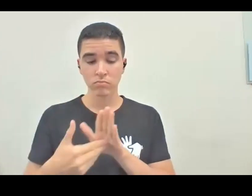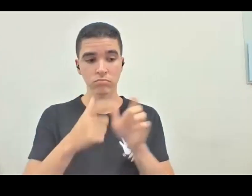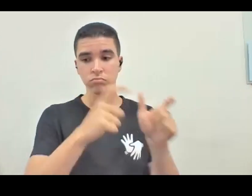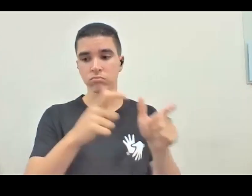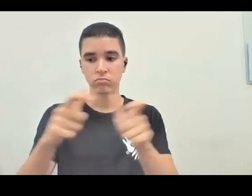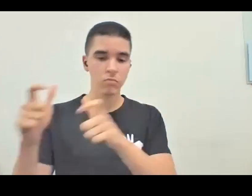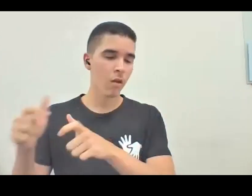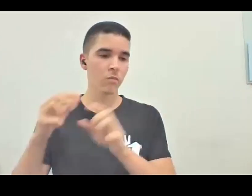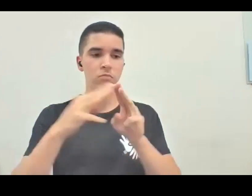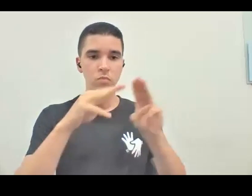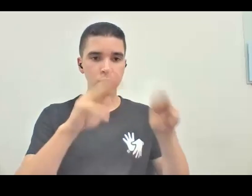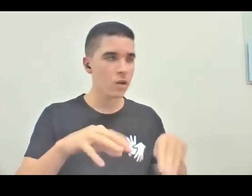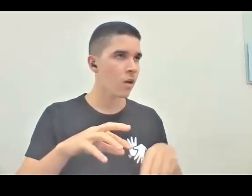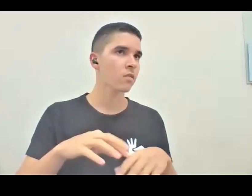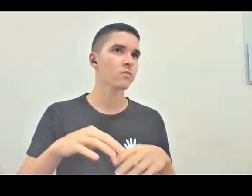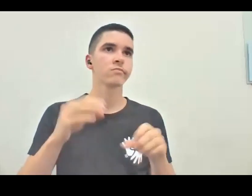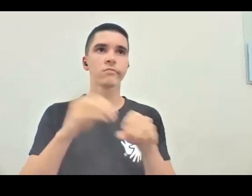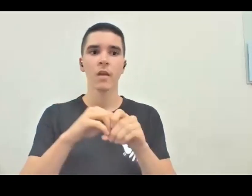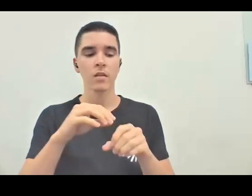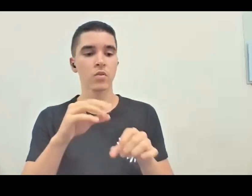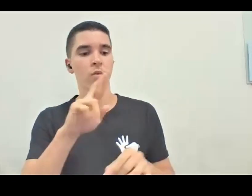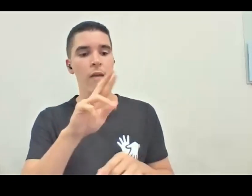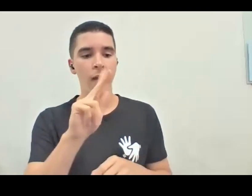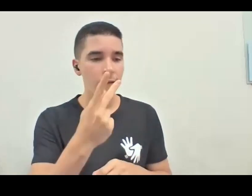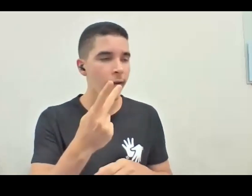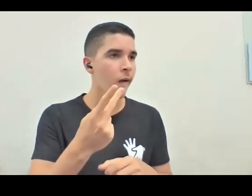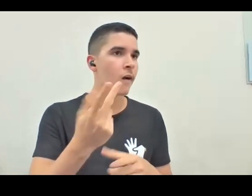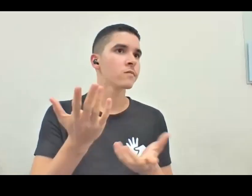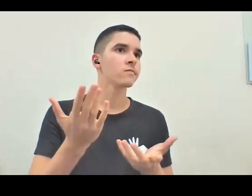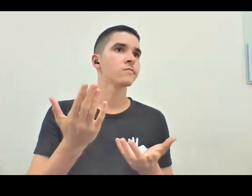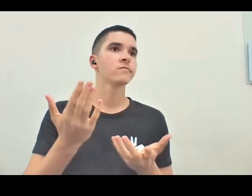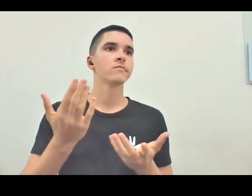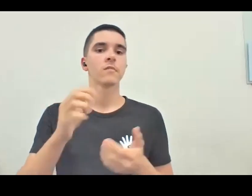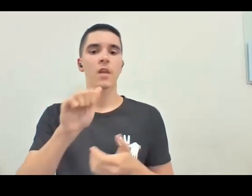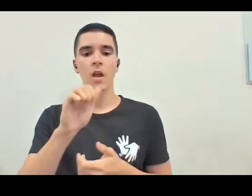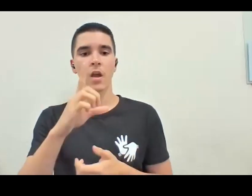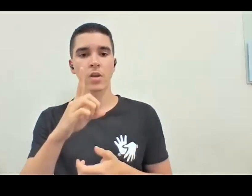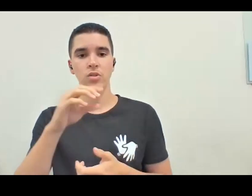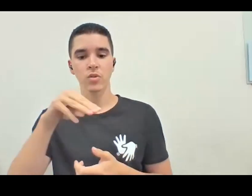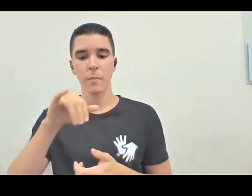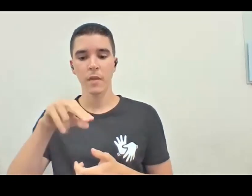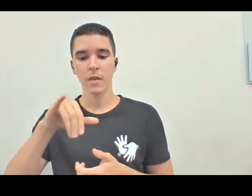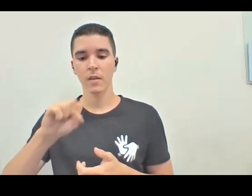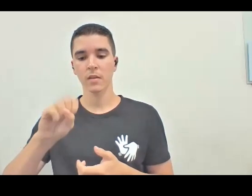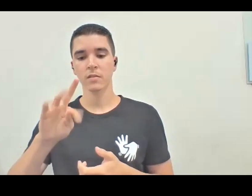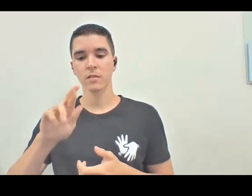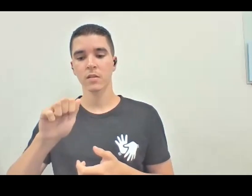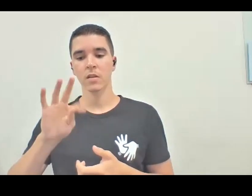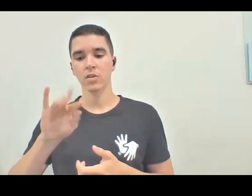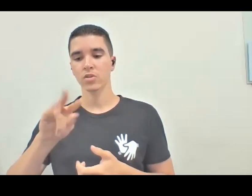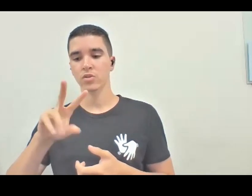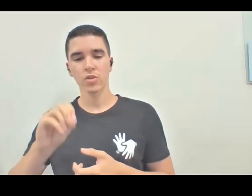que sejam RH, administrativo, TI, educativo, todo mundo, né,